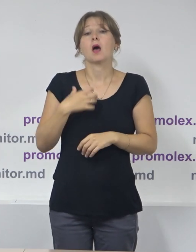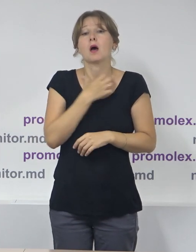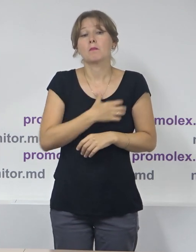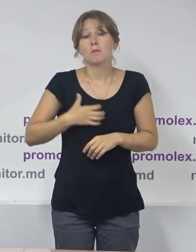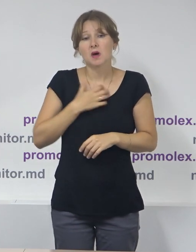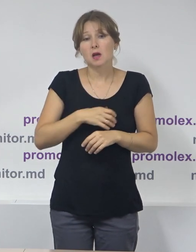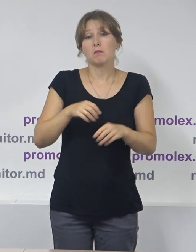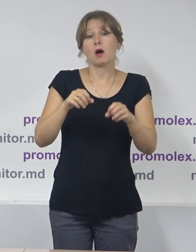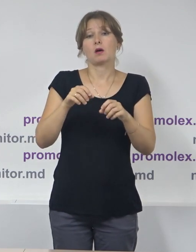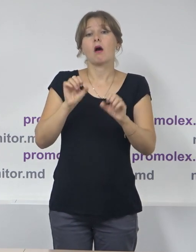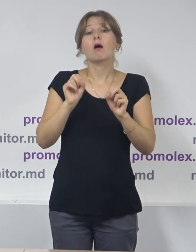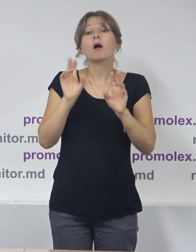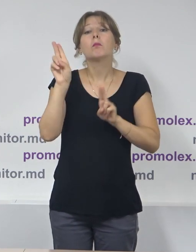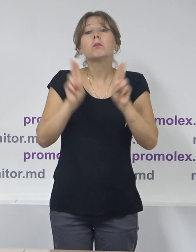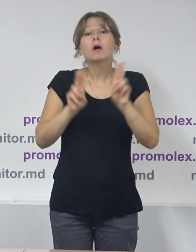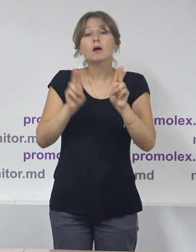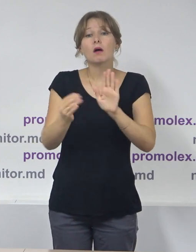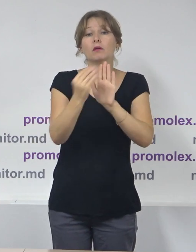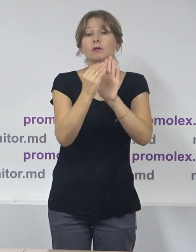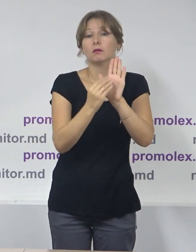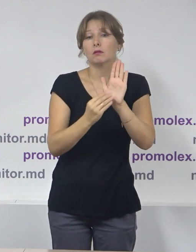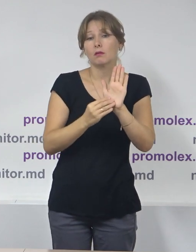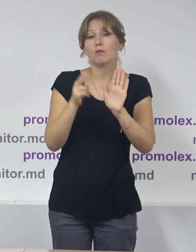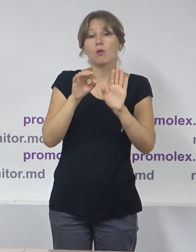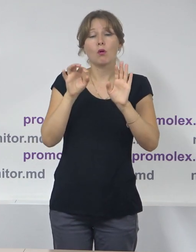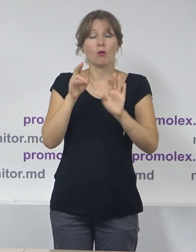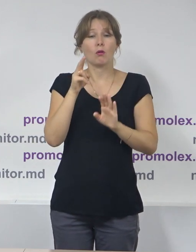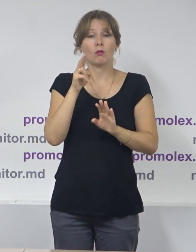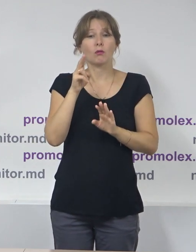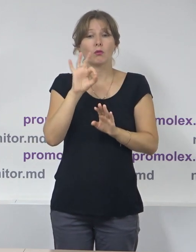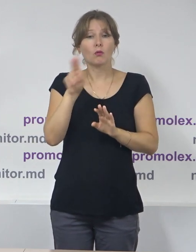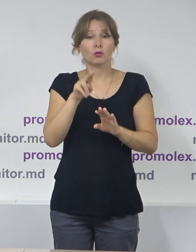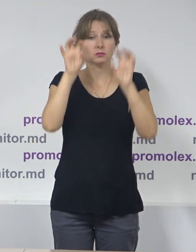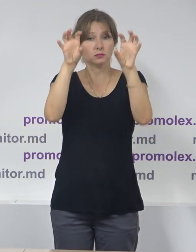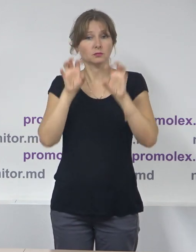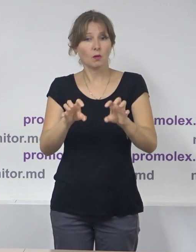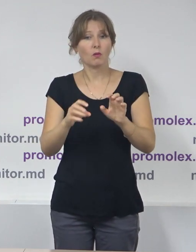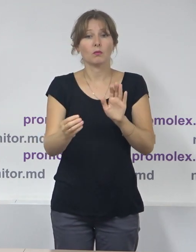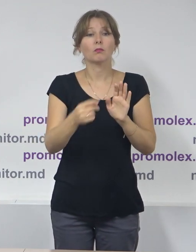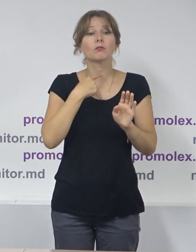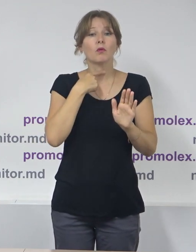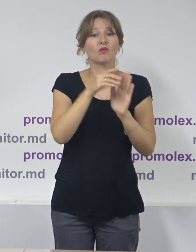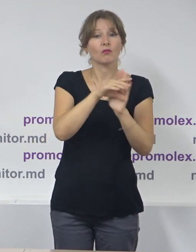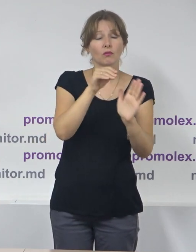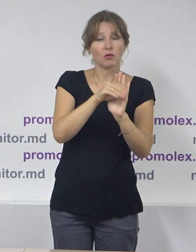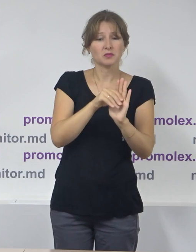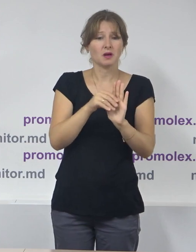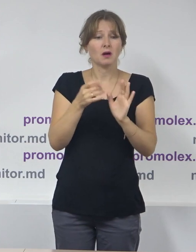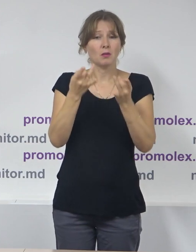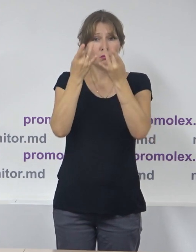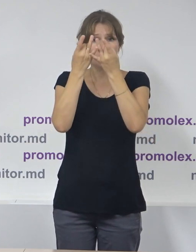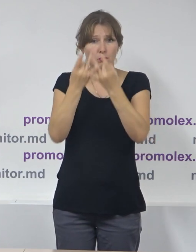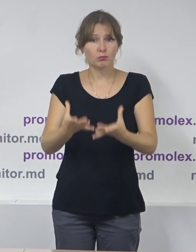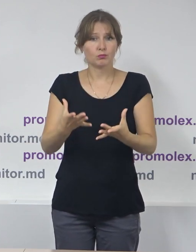procedura de disemnare a candidaților în formatul prevăzut de codul electoral pare a fi o simplă formalitate